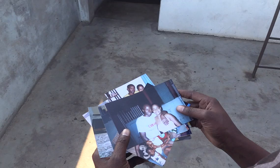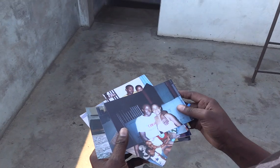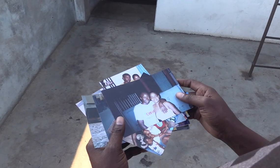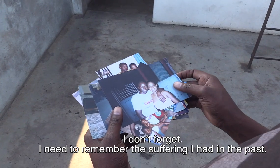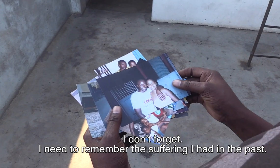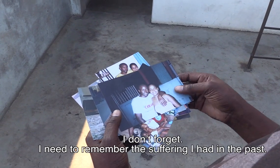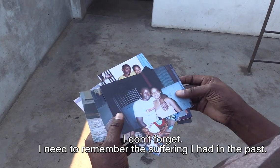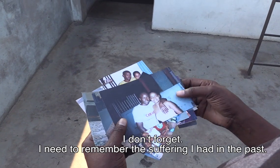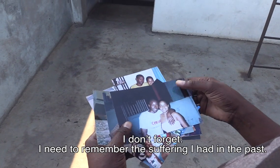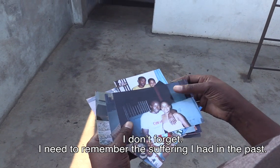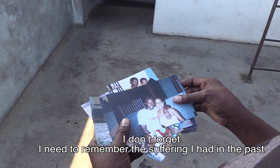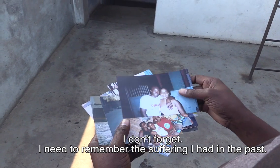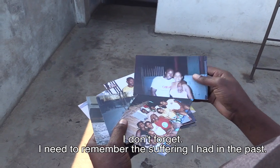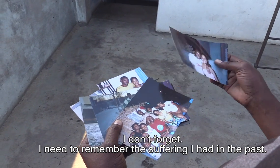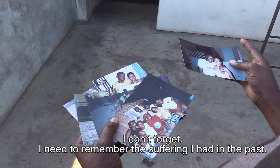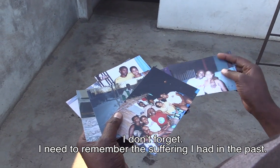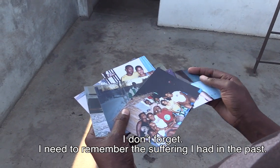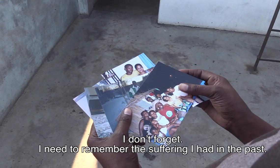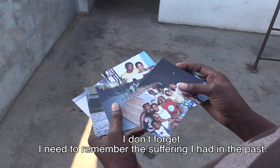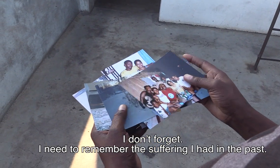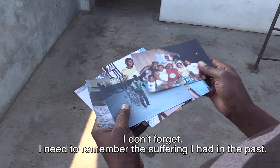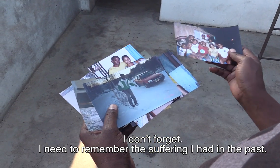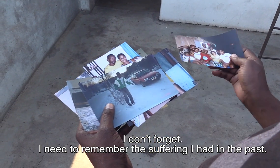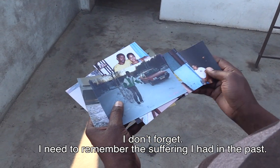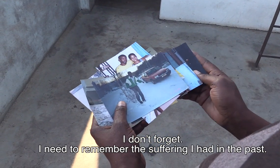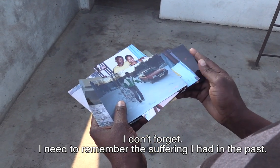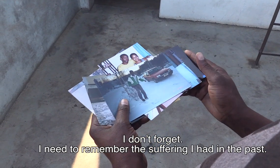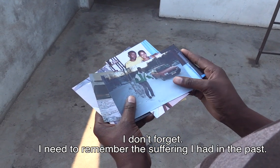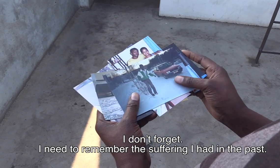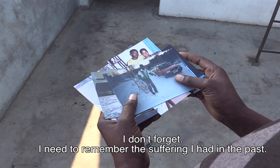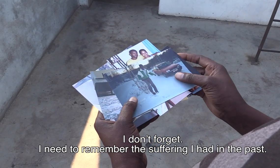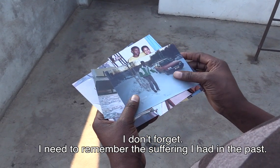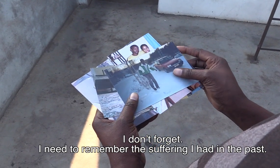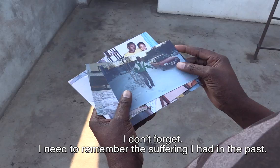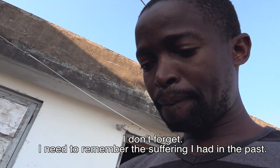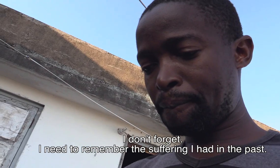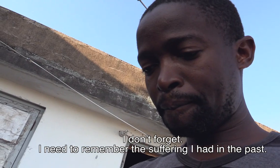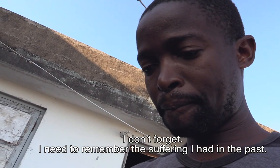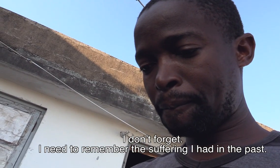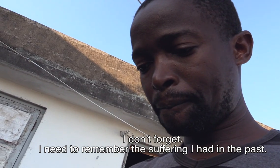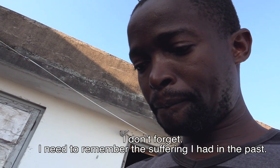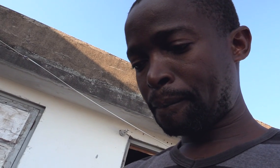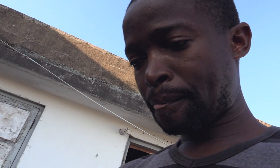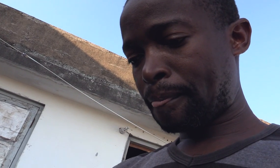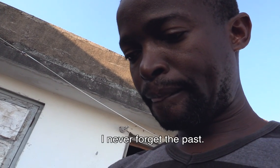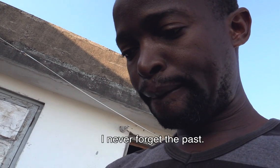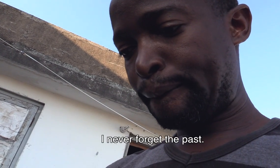Eu não esqueço. Preciso lembrar-me do sofrimento que tive no passado. Eu nunca esqueço o